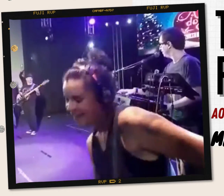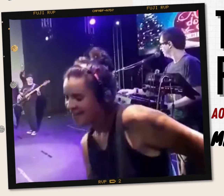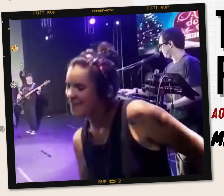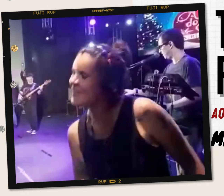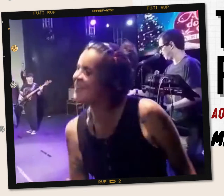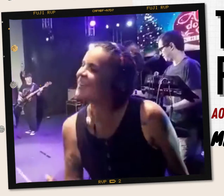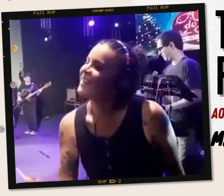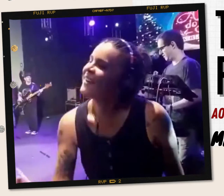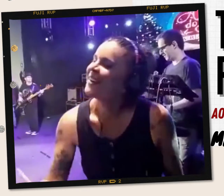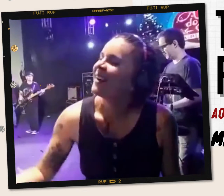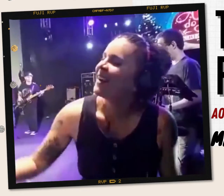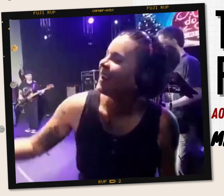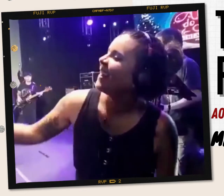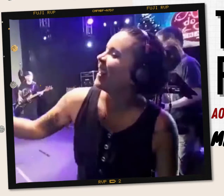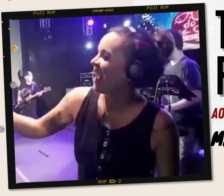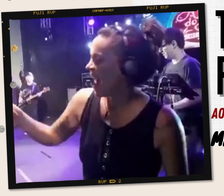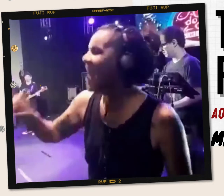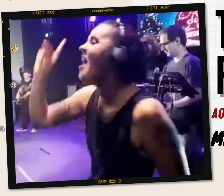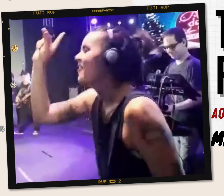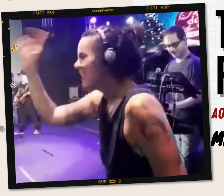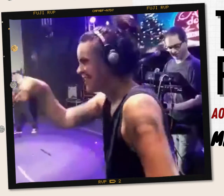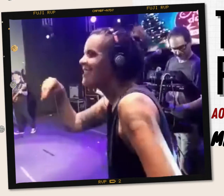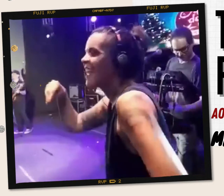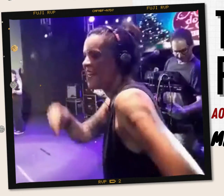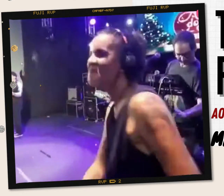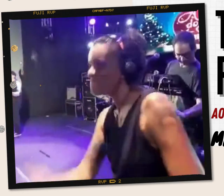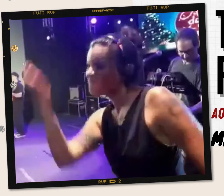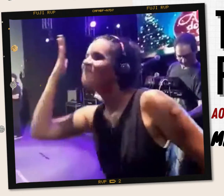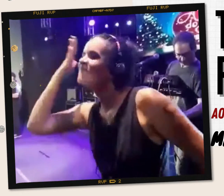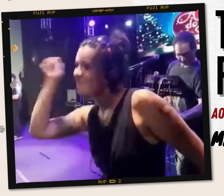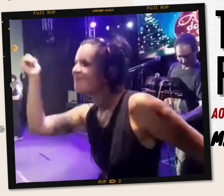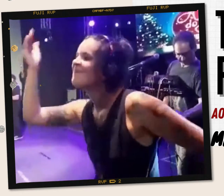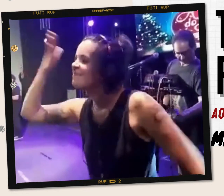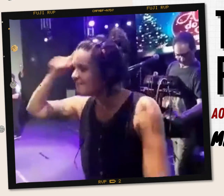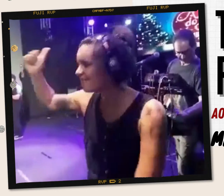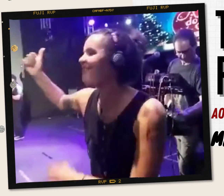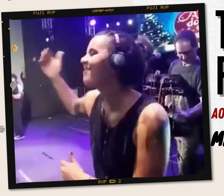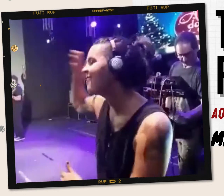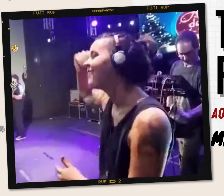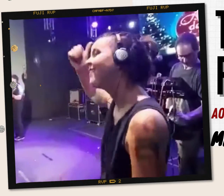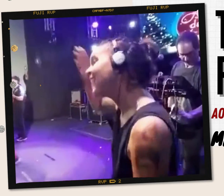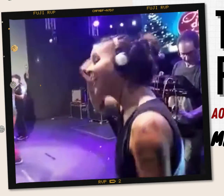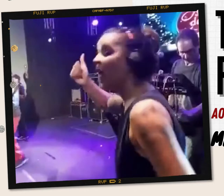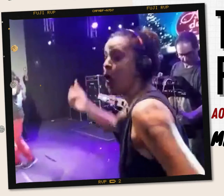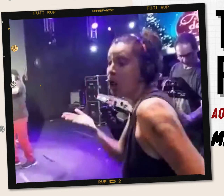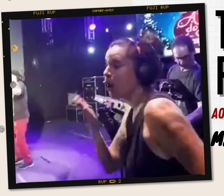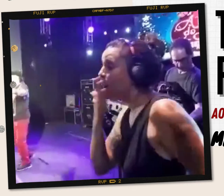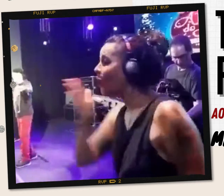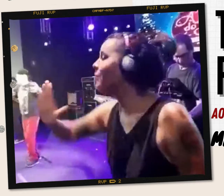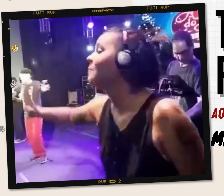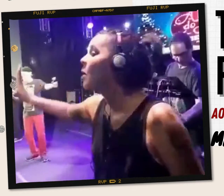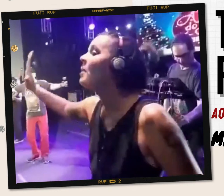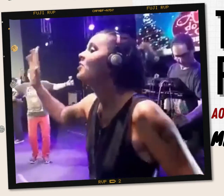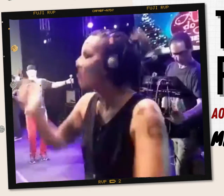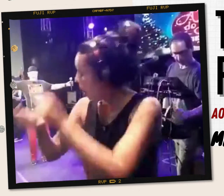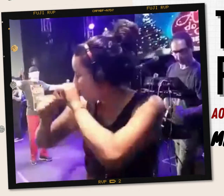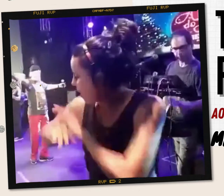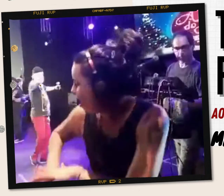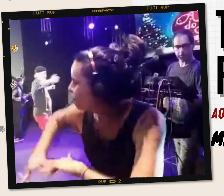amar Você me sabe Que eu não me prometi um bar